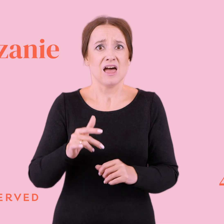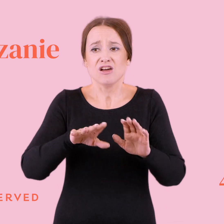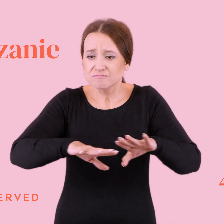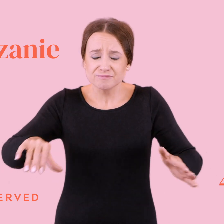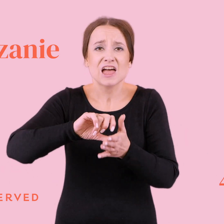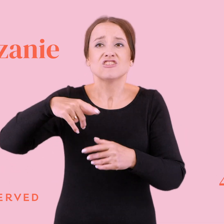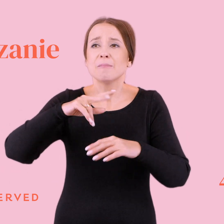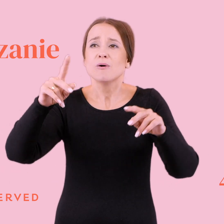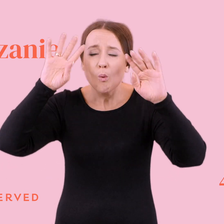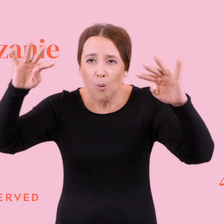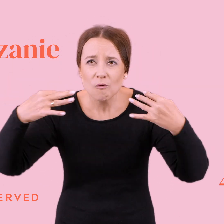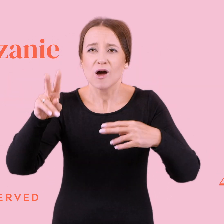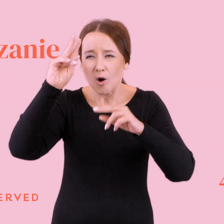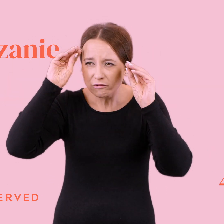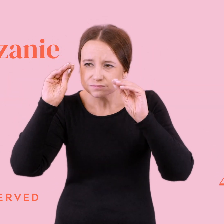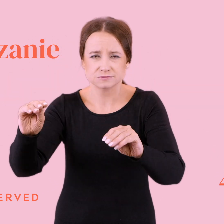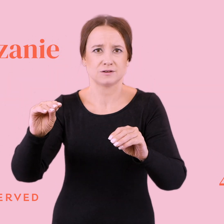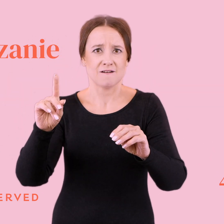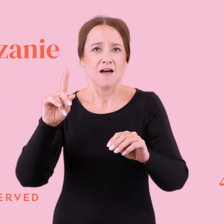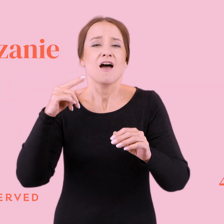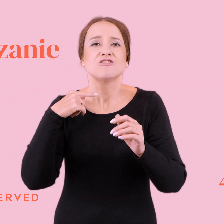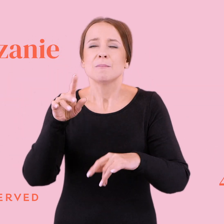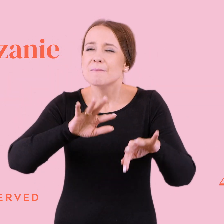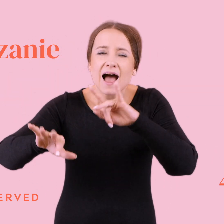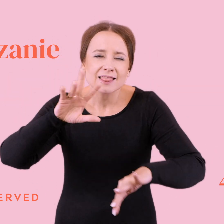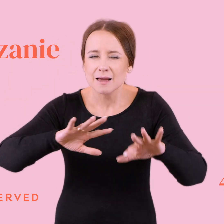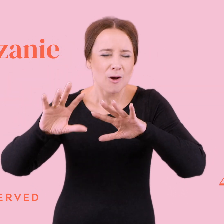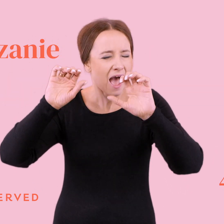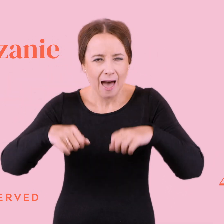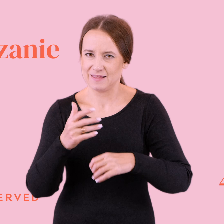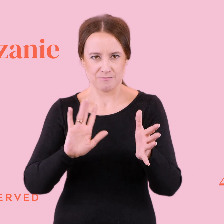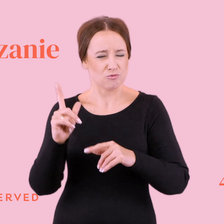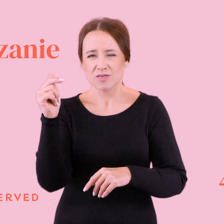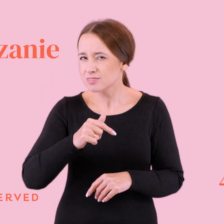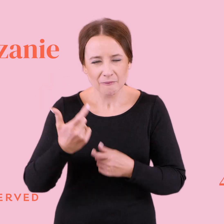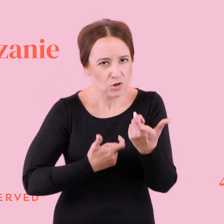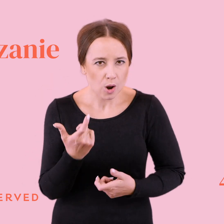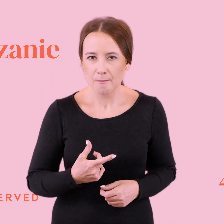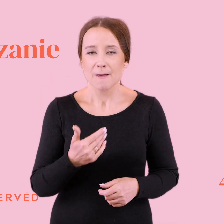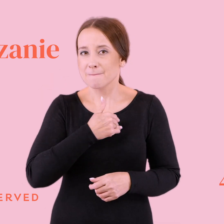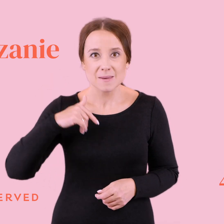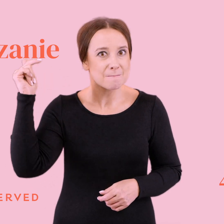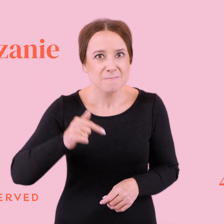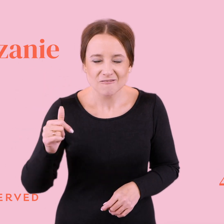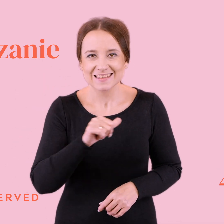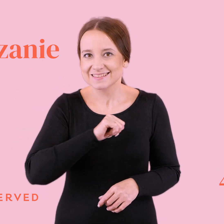zwracaniu na siebie uwagę w chamski sposób, manipulatorski, taki, w którym się nie powinno tego robić, bo powinniśmy sobie przecież samych siebie